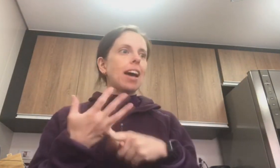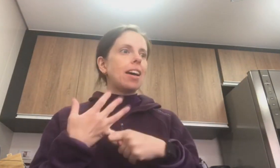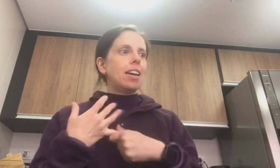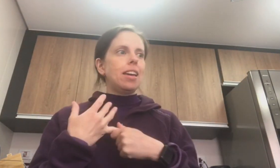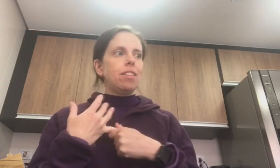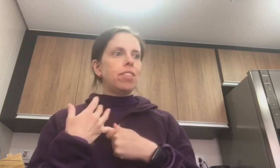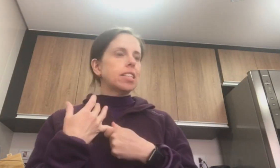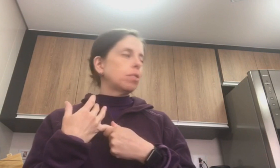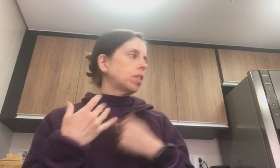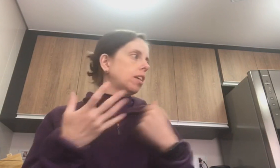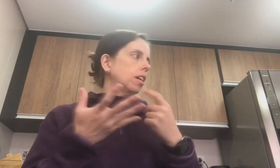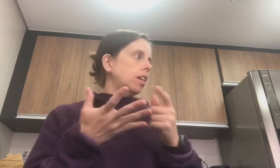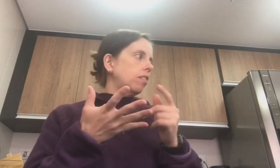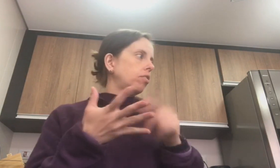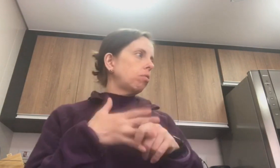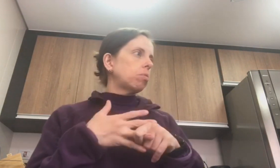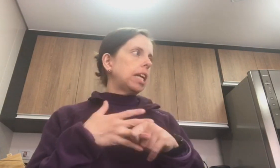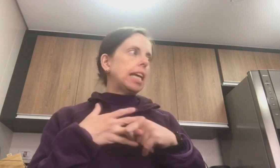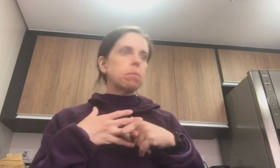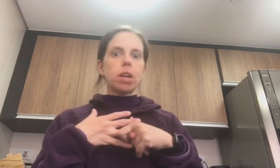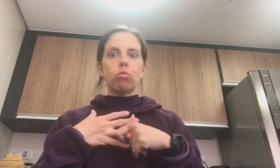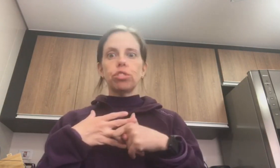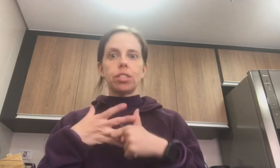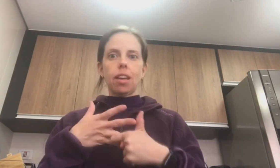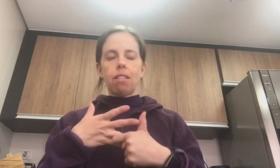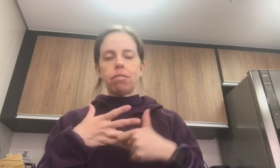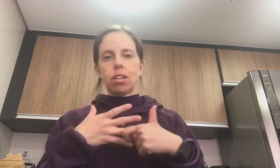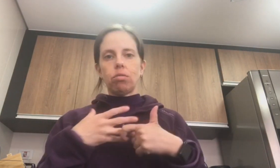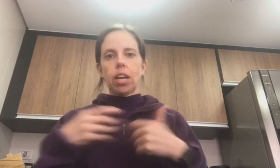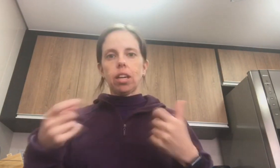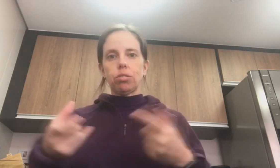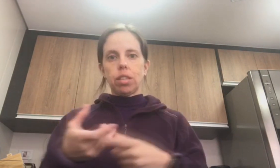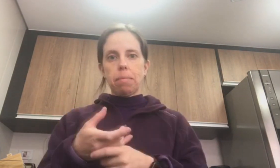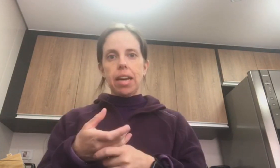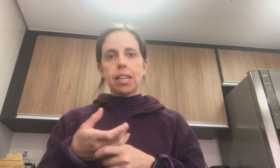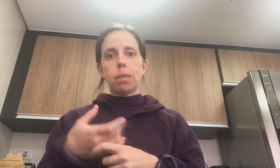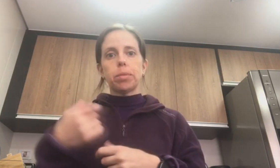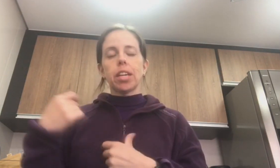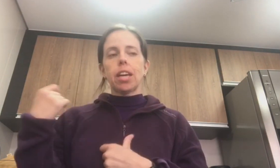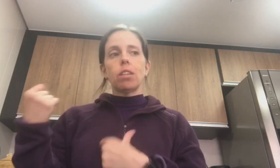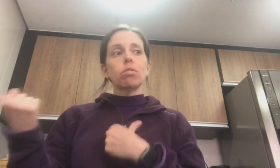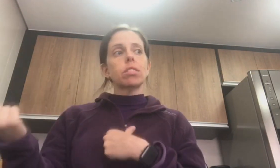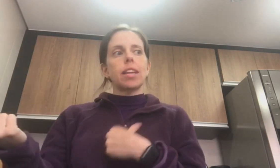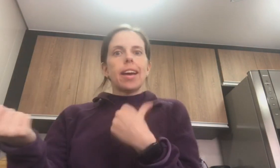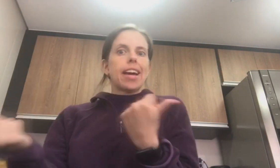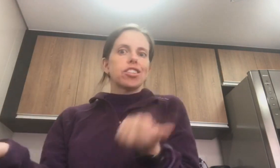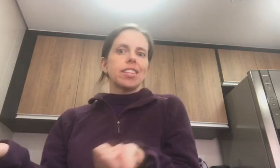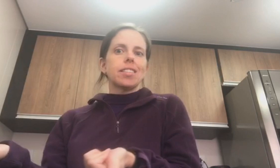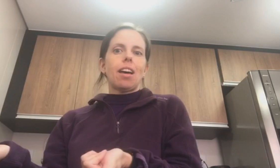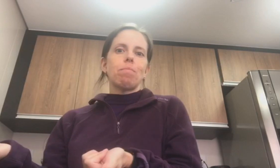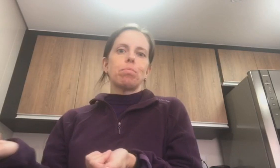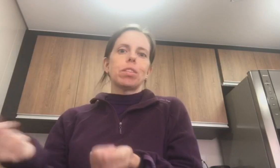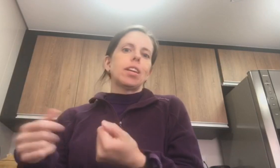ver se o André lembra onde estava o carregador da máquina. Porque aí eu sei a caixa que está. Porque